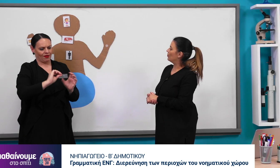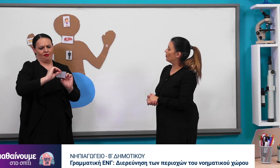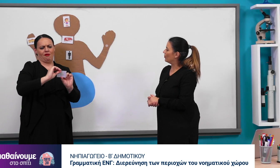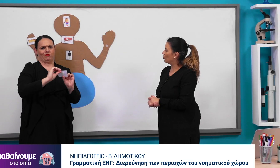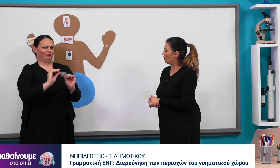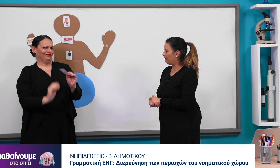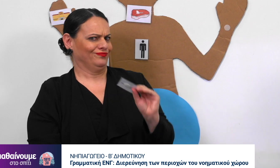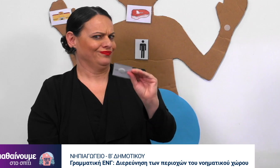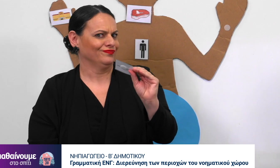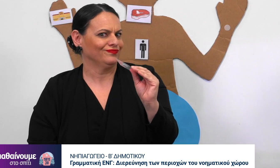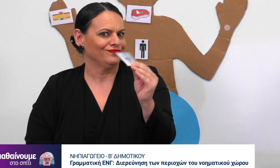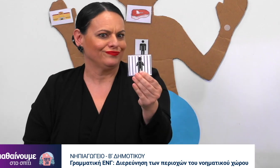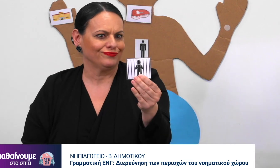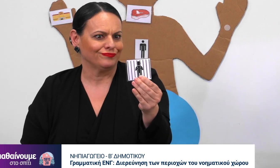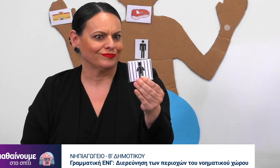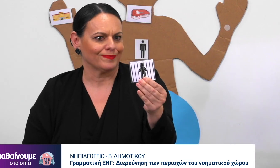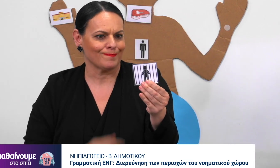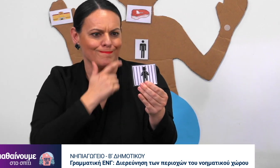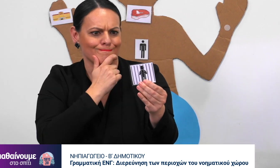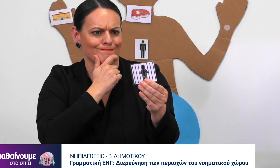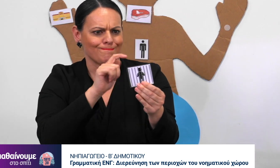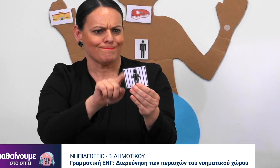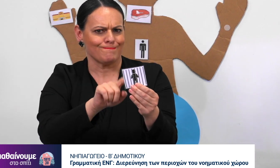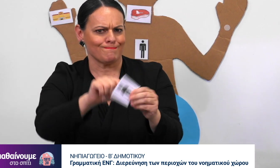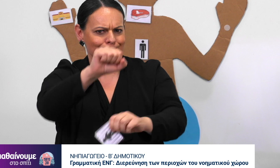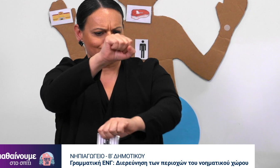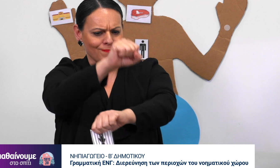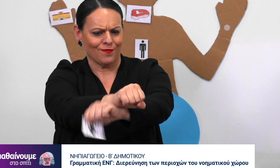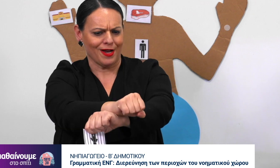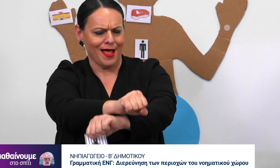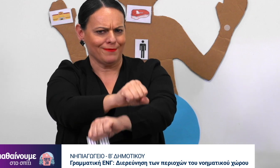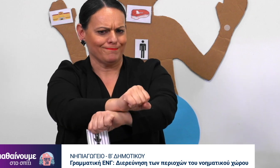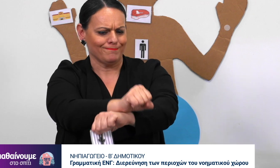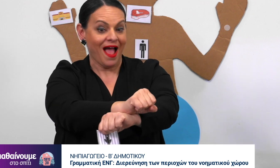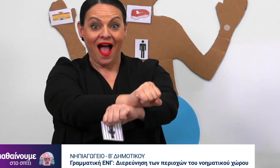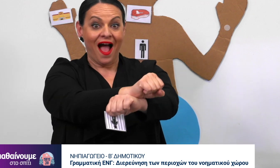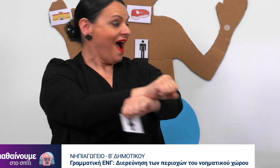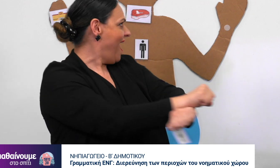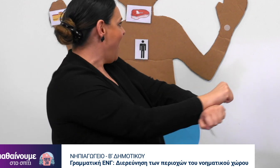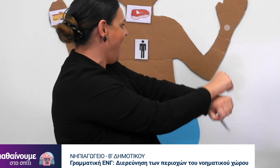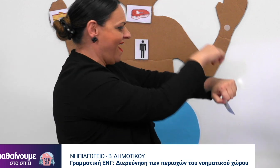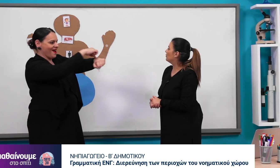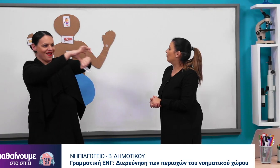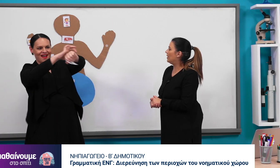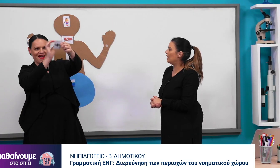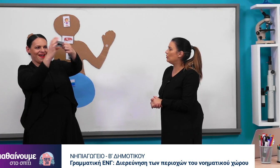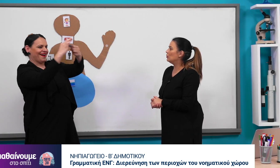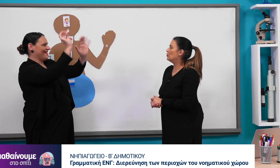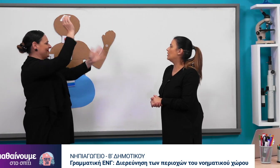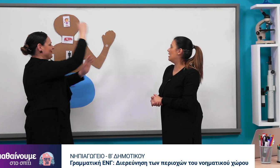Στον κεφάλι. Και τελευταίο, είναι η φυλακή. Θα το βάλω στον